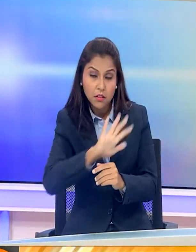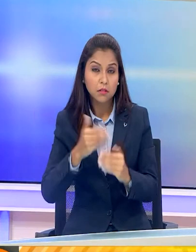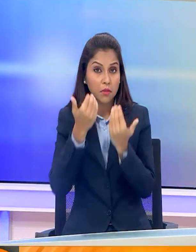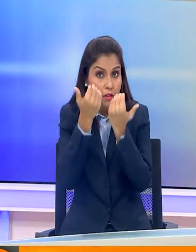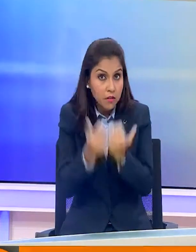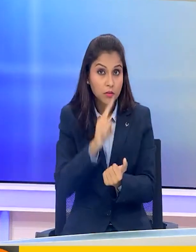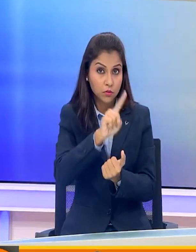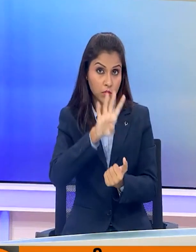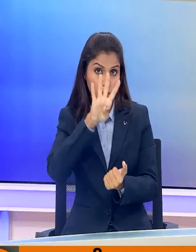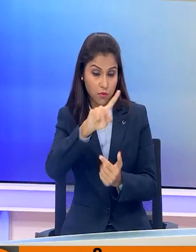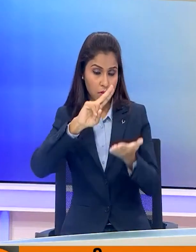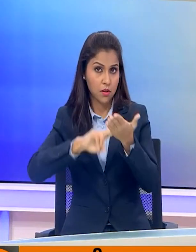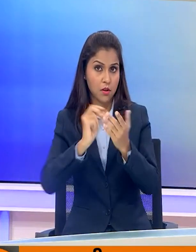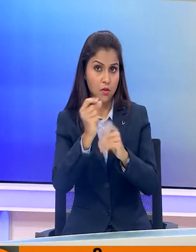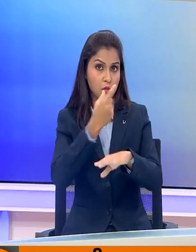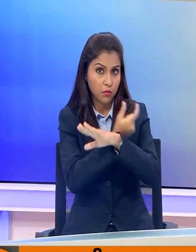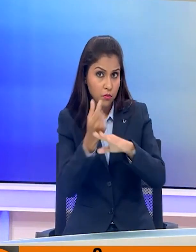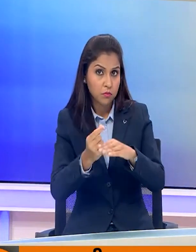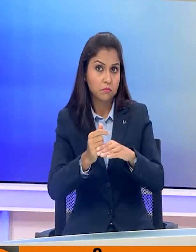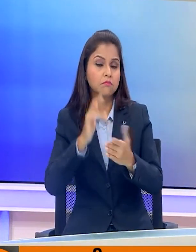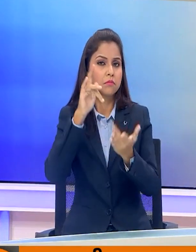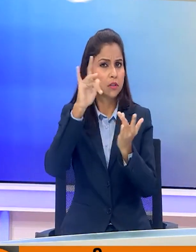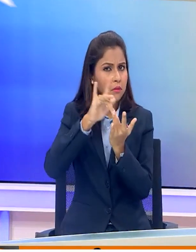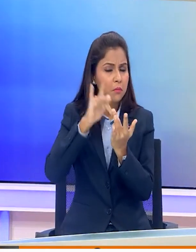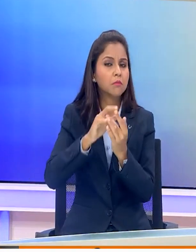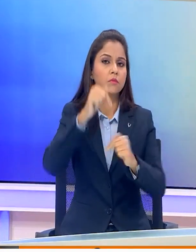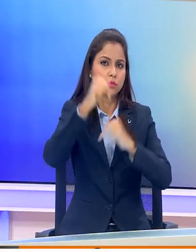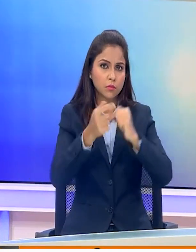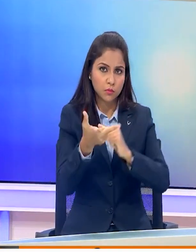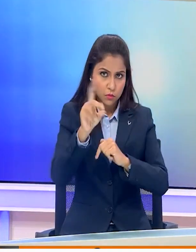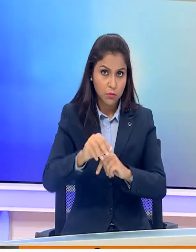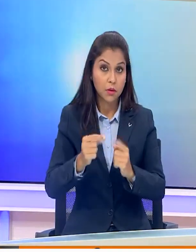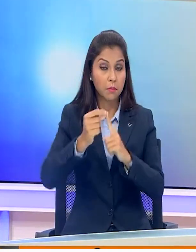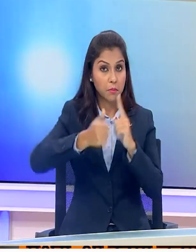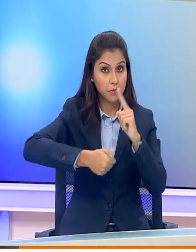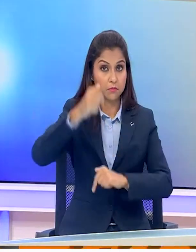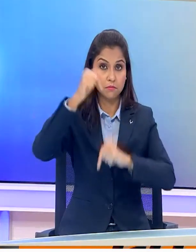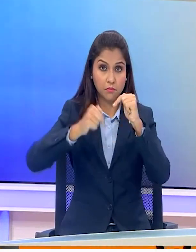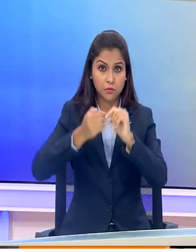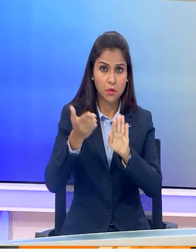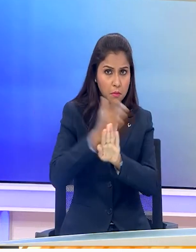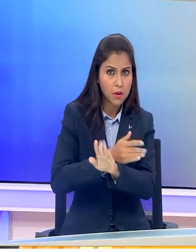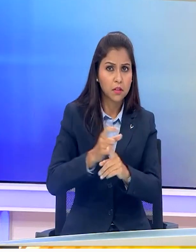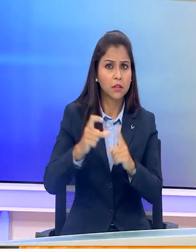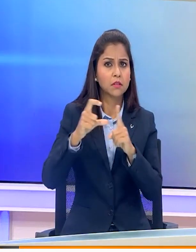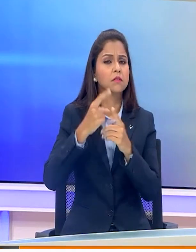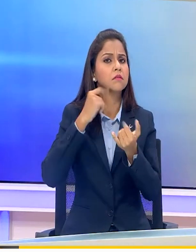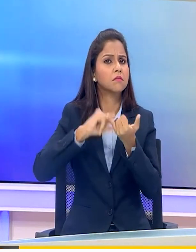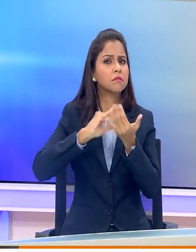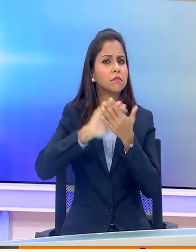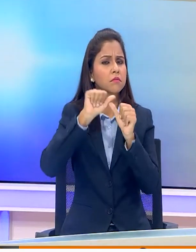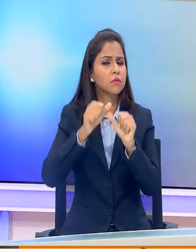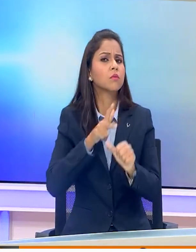14 नवंबर को मध्यावधी चुनाव कराए जाएंगे राष्ट्रपती चुनाव से पहले दिसनायके ने कहा था